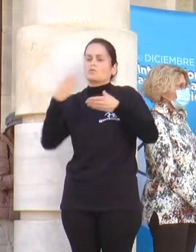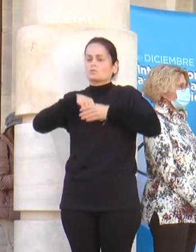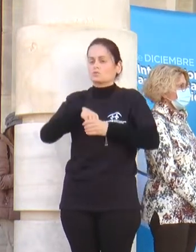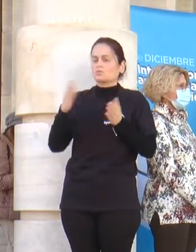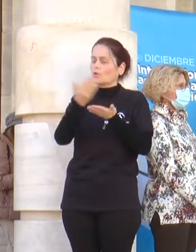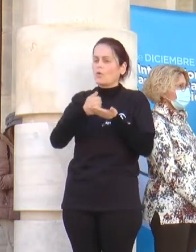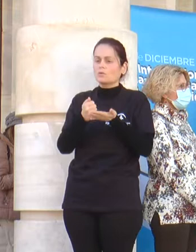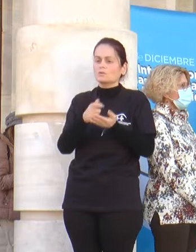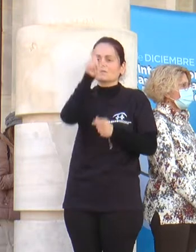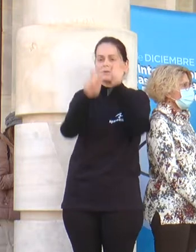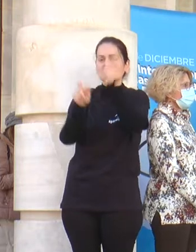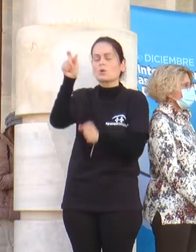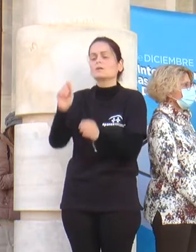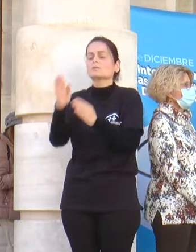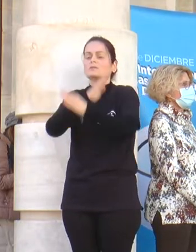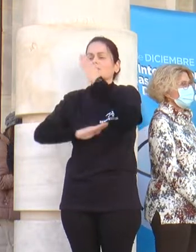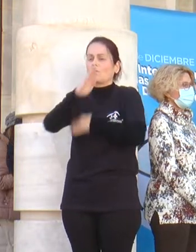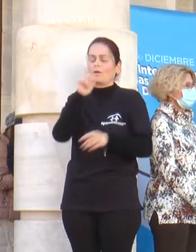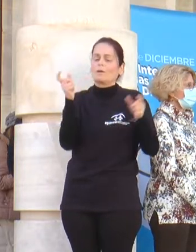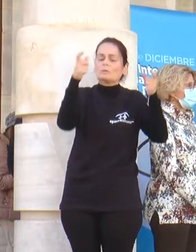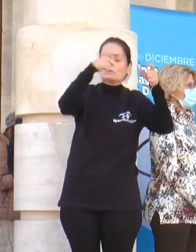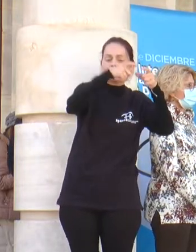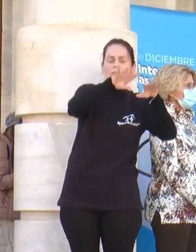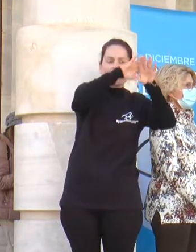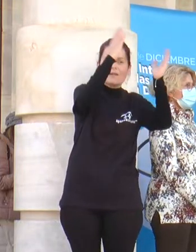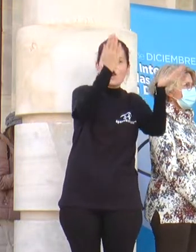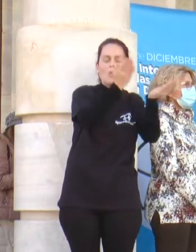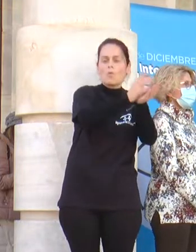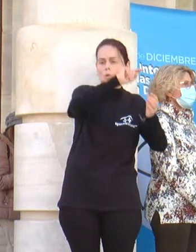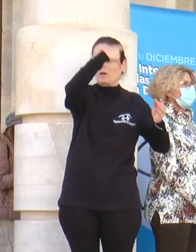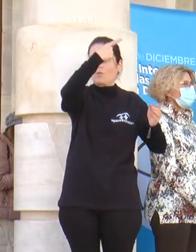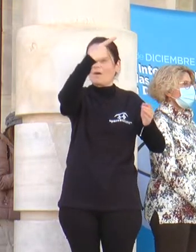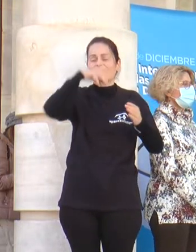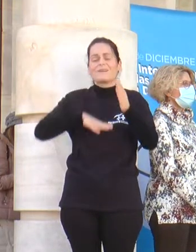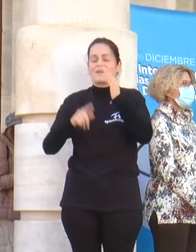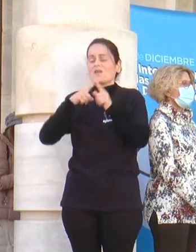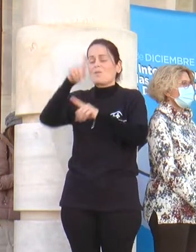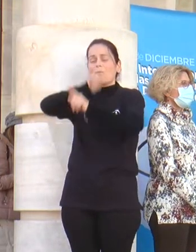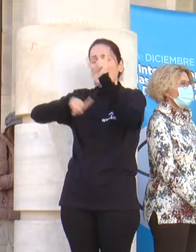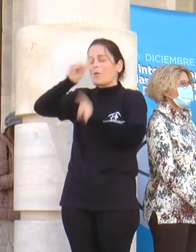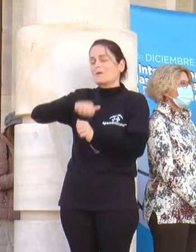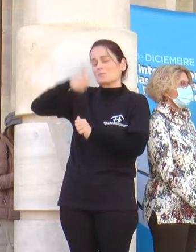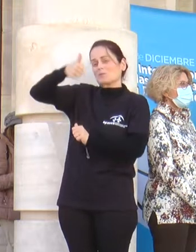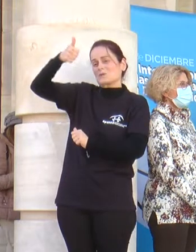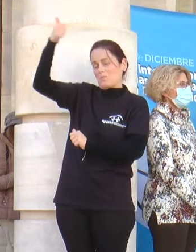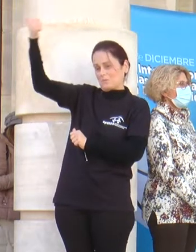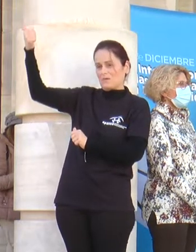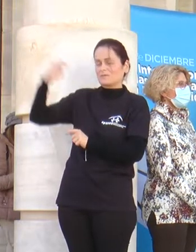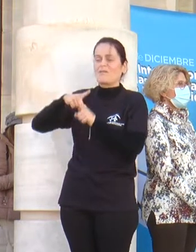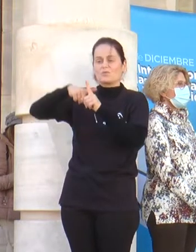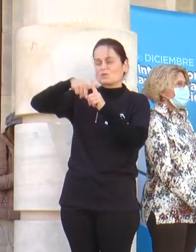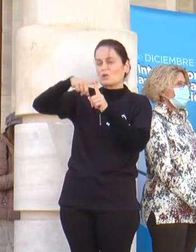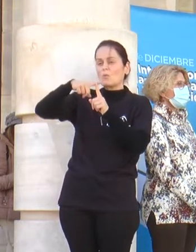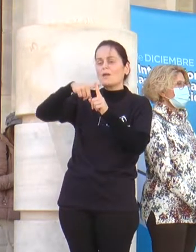Las personas con discapacidad son la minoría más amplia en el mundo y suelen tener más dificultades que otros colectivos en todos los niveles,